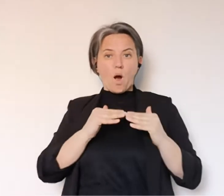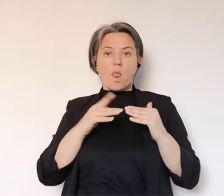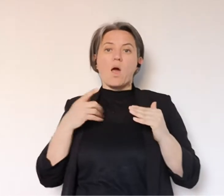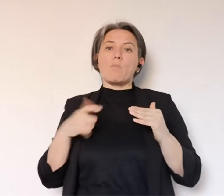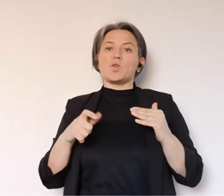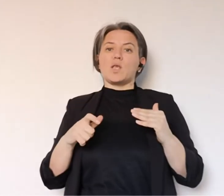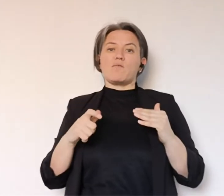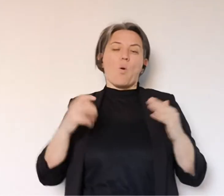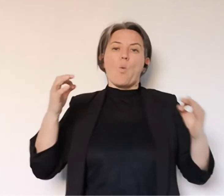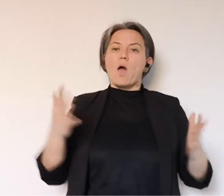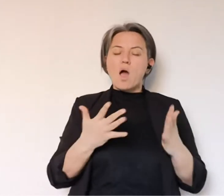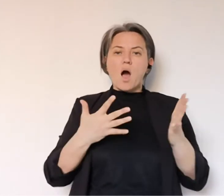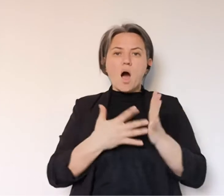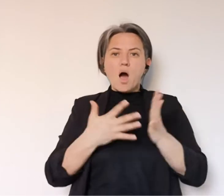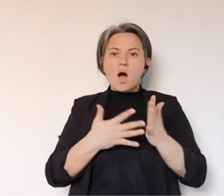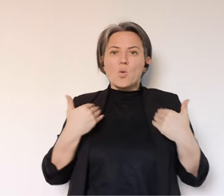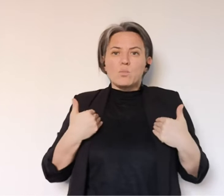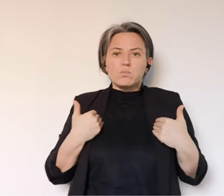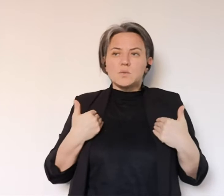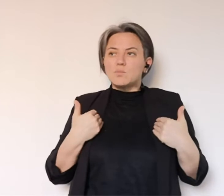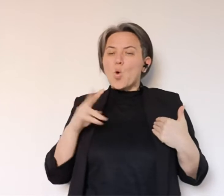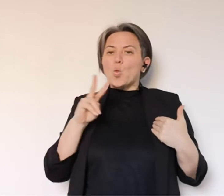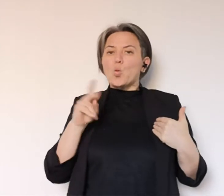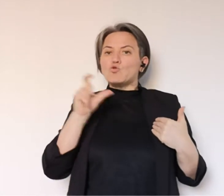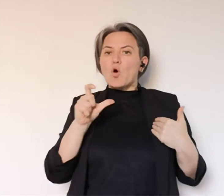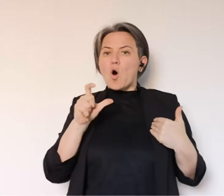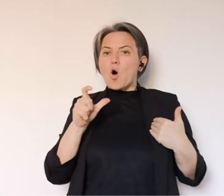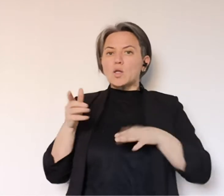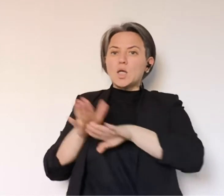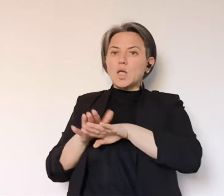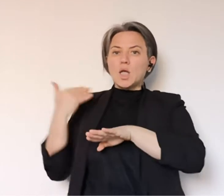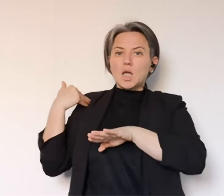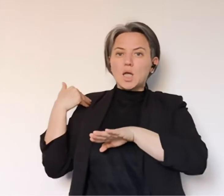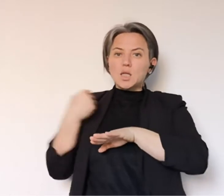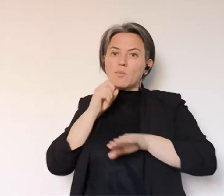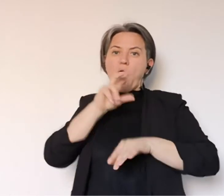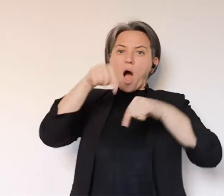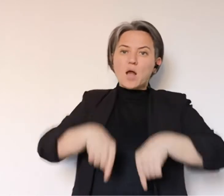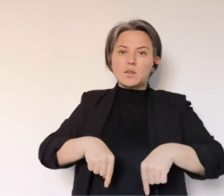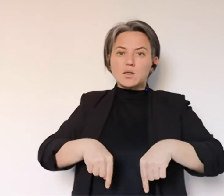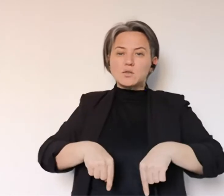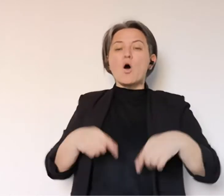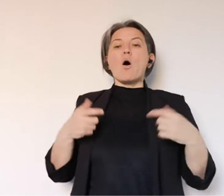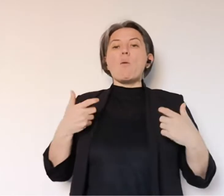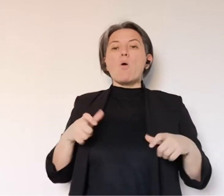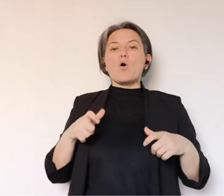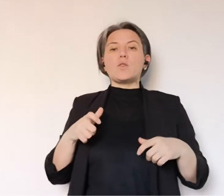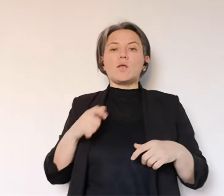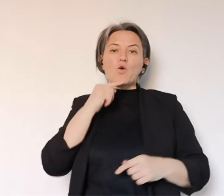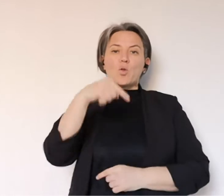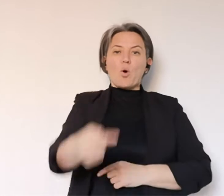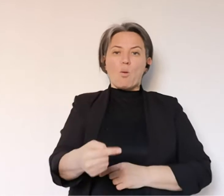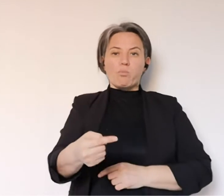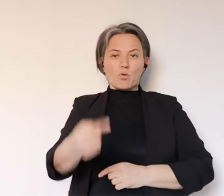perché è fortemente imbarazzante a volte. Arriva a volte la comunicazione di un decesso anche dopo due giorni,